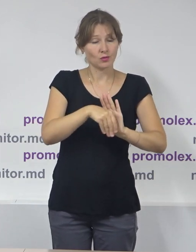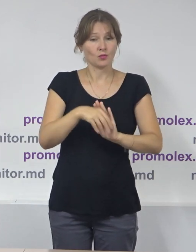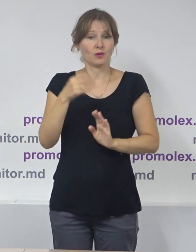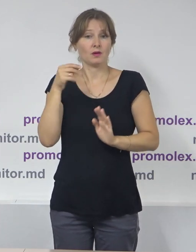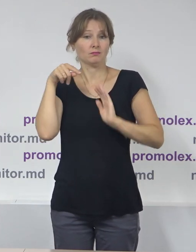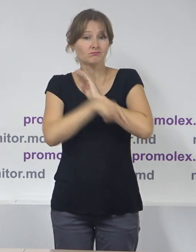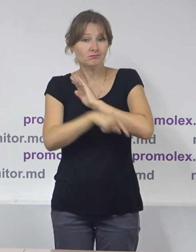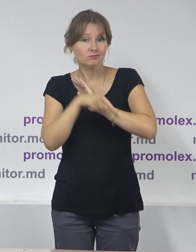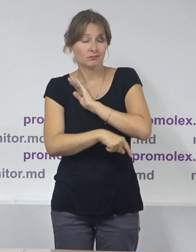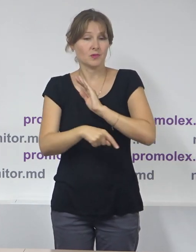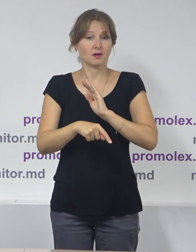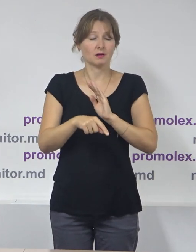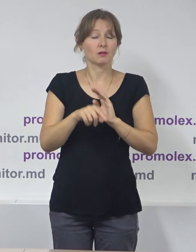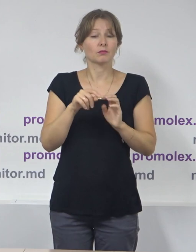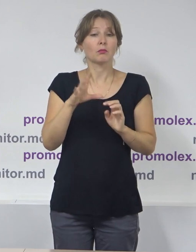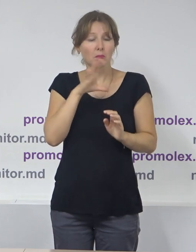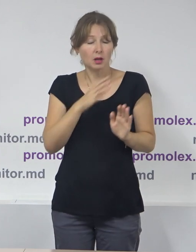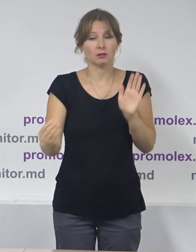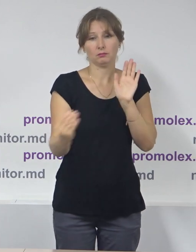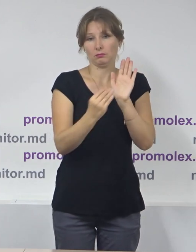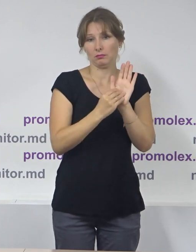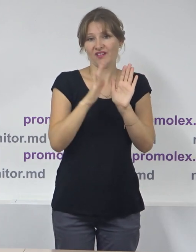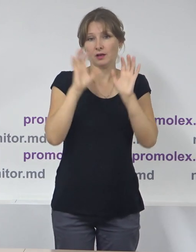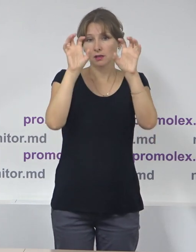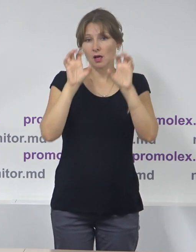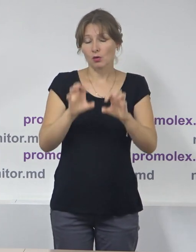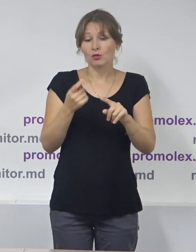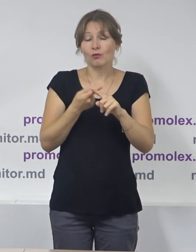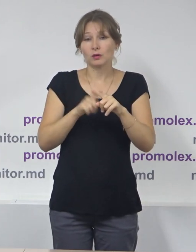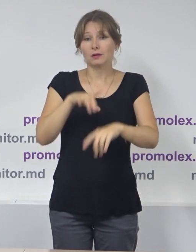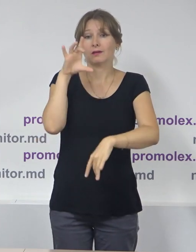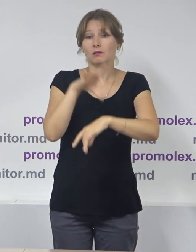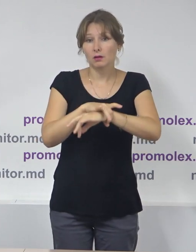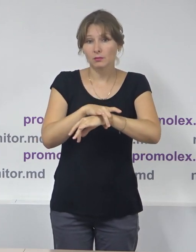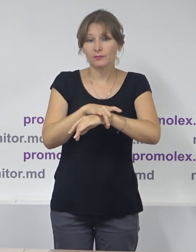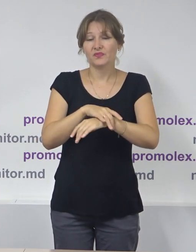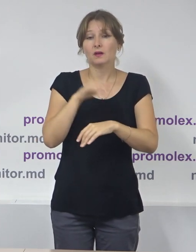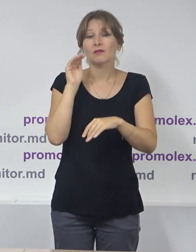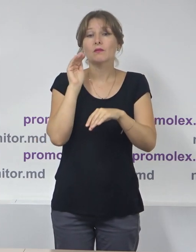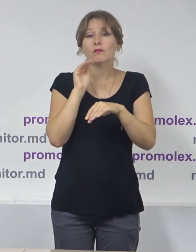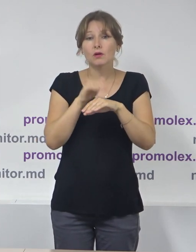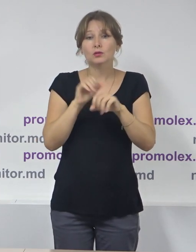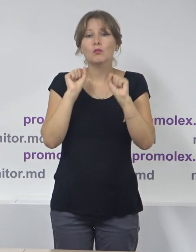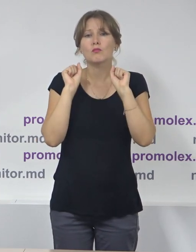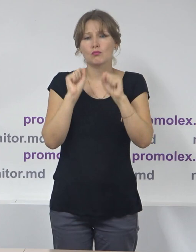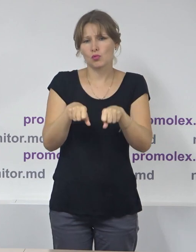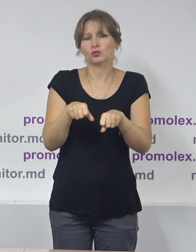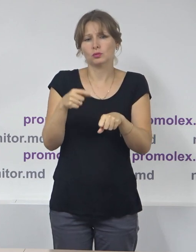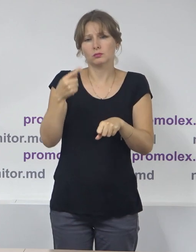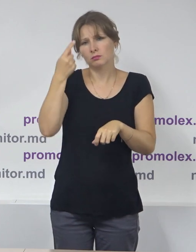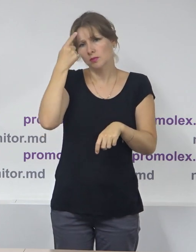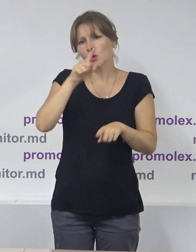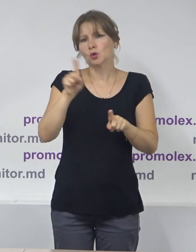a fost introdusă în cod. Această constatare poate servi dreptemiei pentru